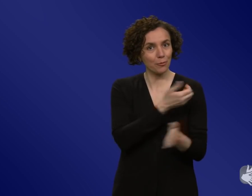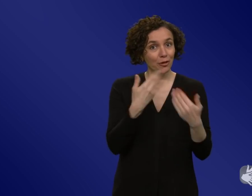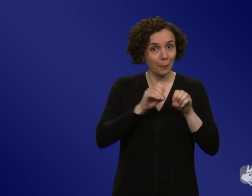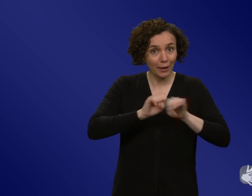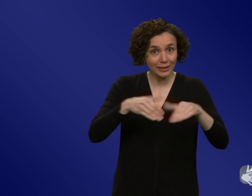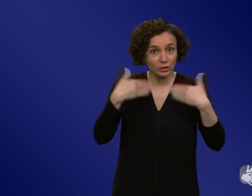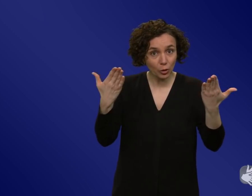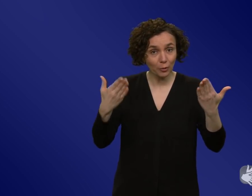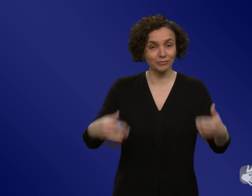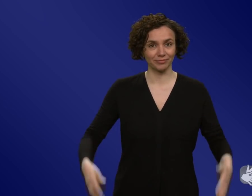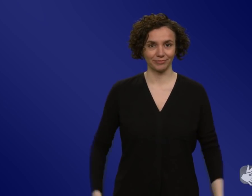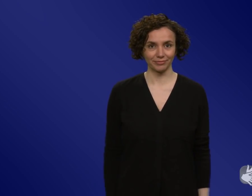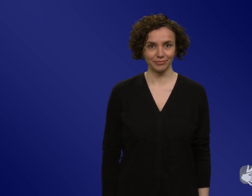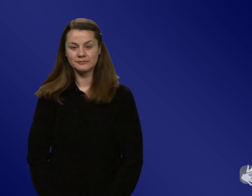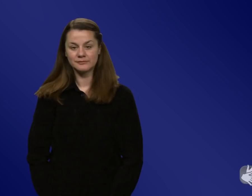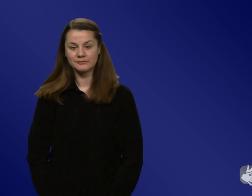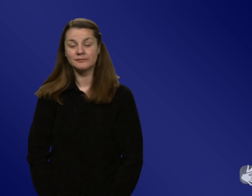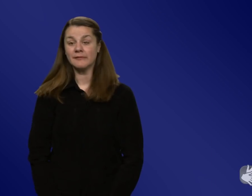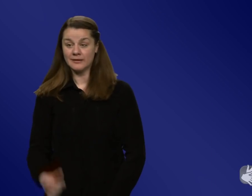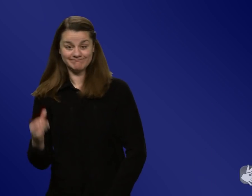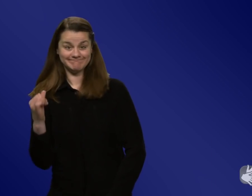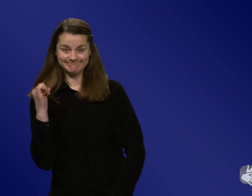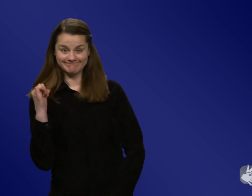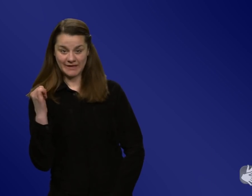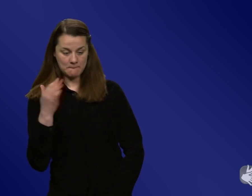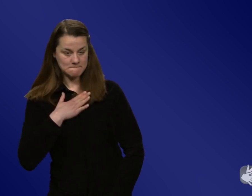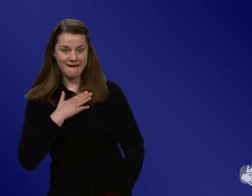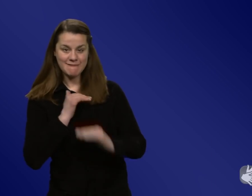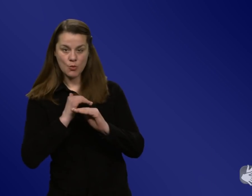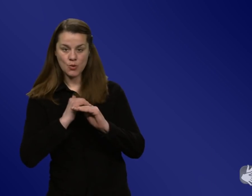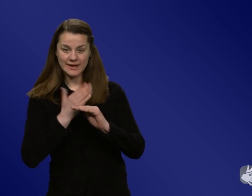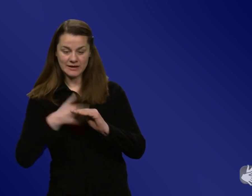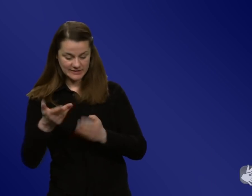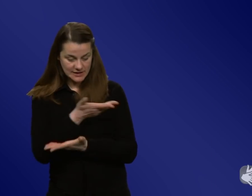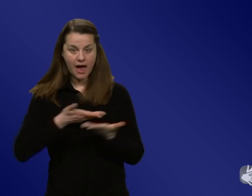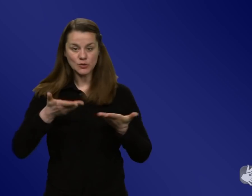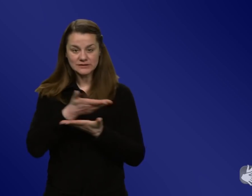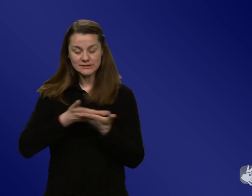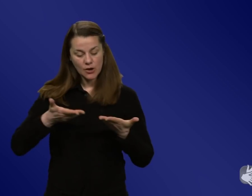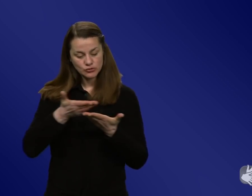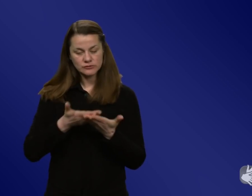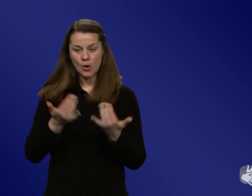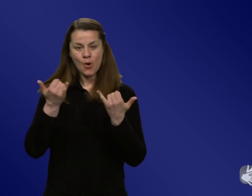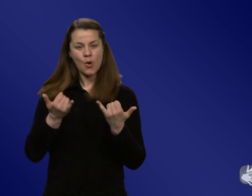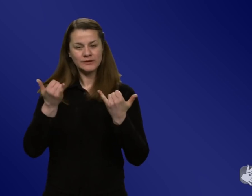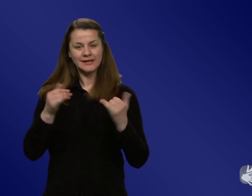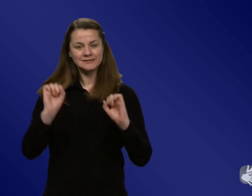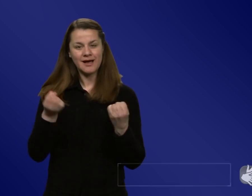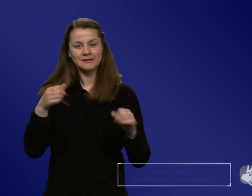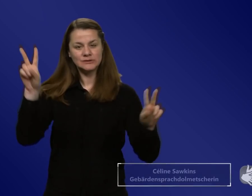kürzlich haben wir uns da intensiver tatsächlich darüber rausgetauscht. Und also wenn man sich jetzt zusammen gegen Corona über das Impfen anschaut, muss man sagen,